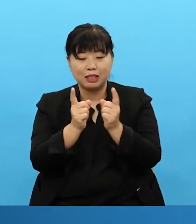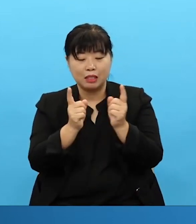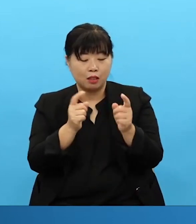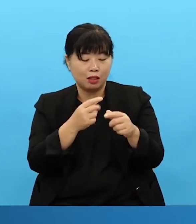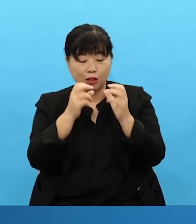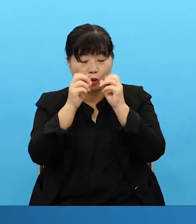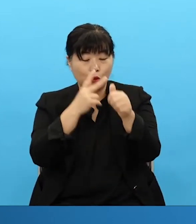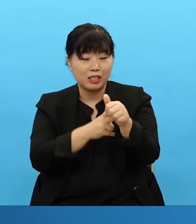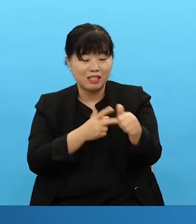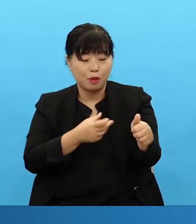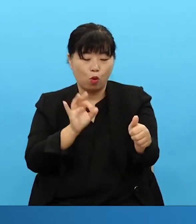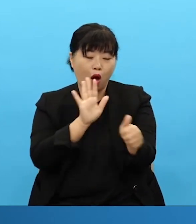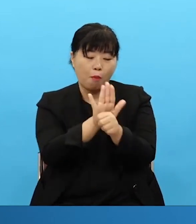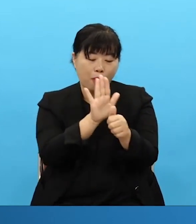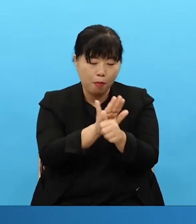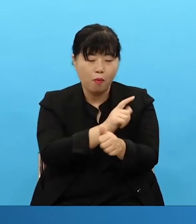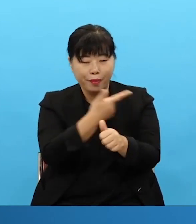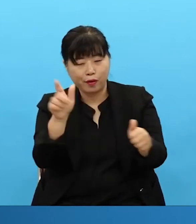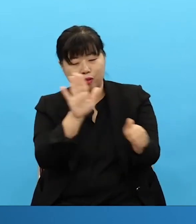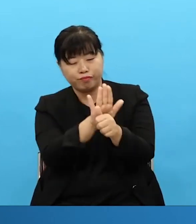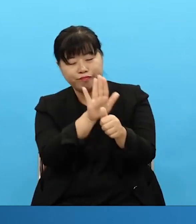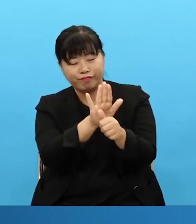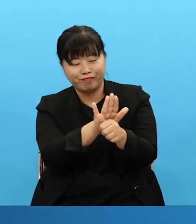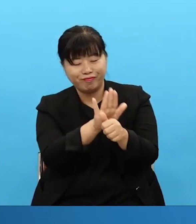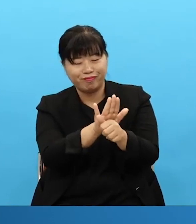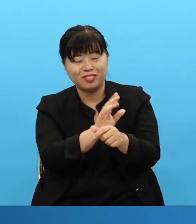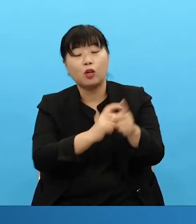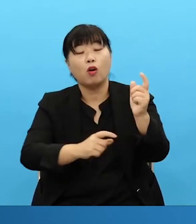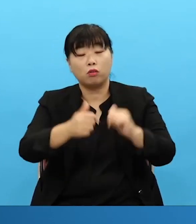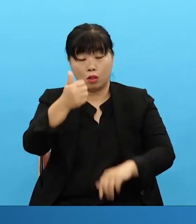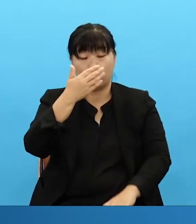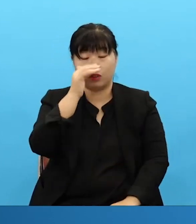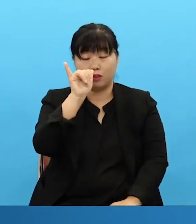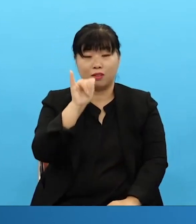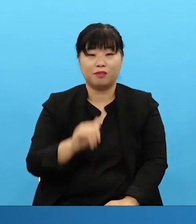That what's right is for us to help that missionary properly do missions not going there and making a lot of noise.